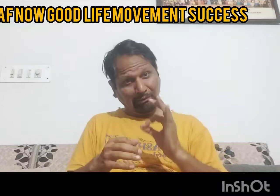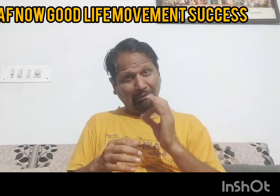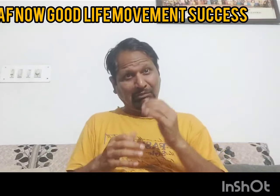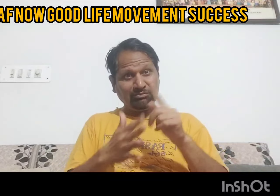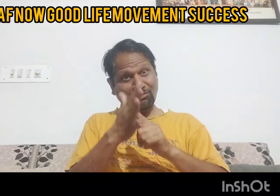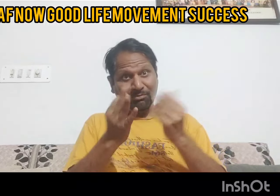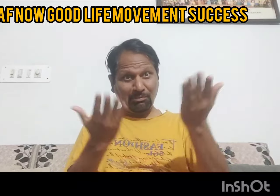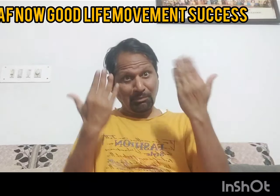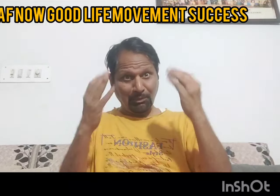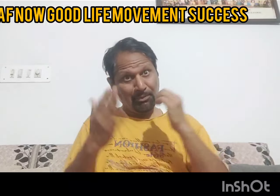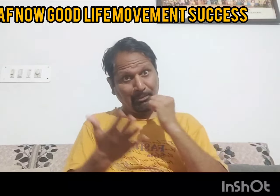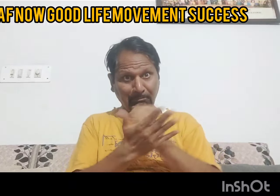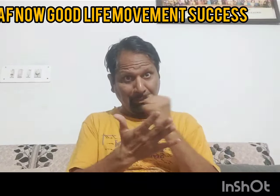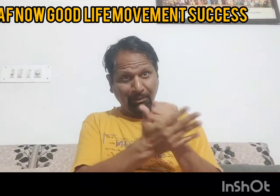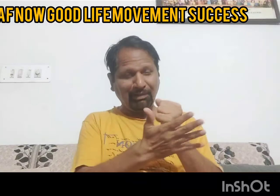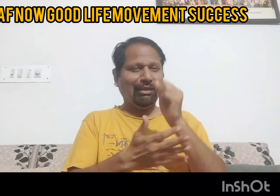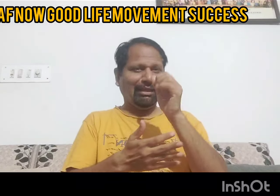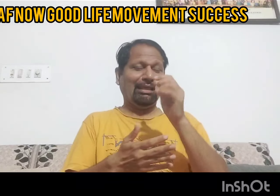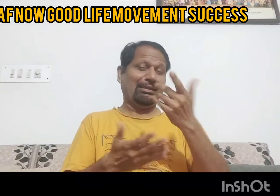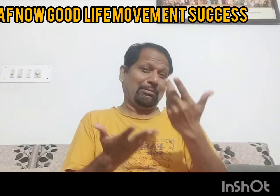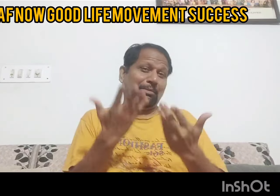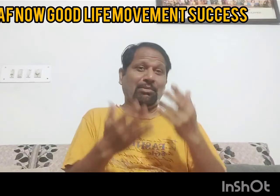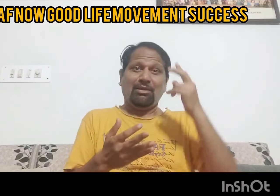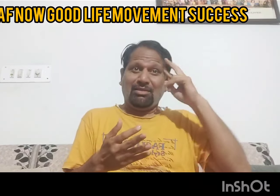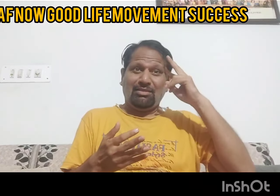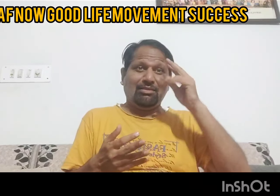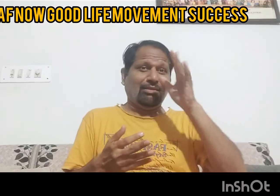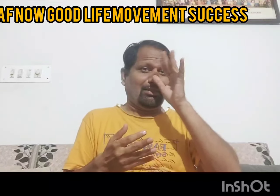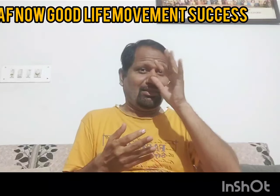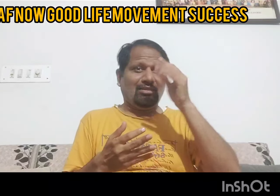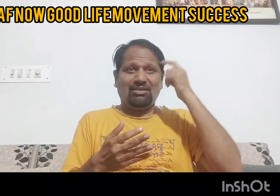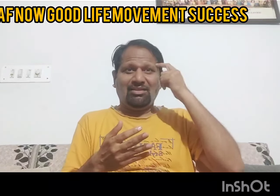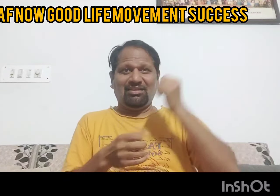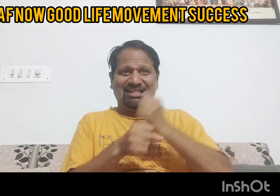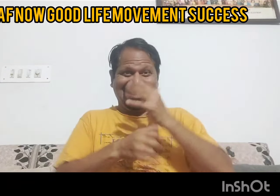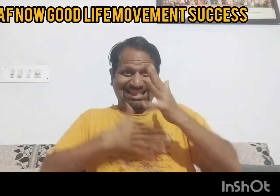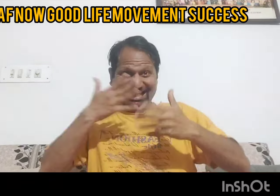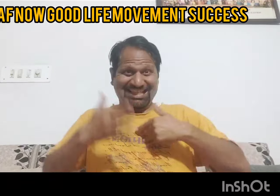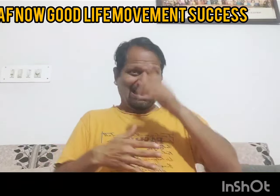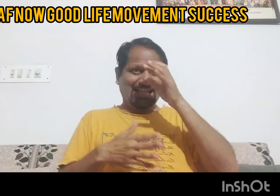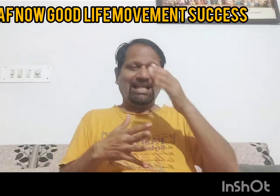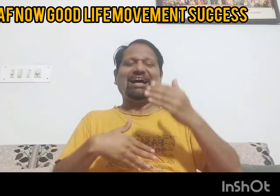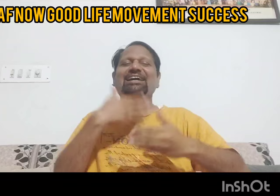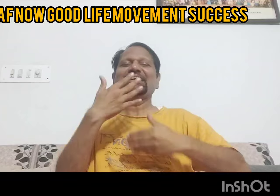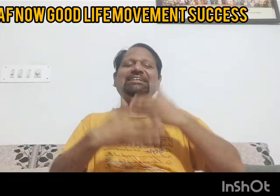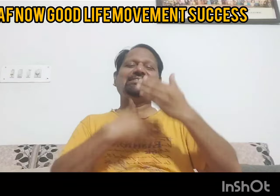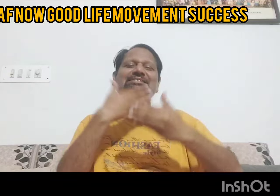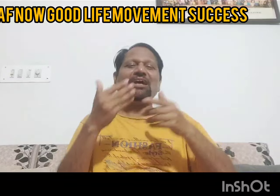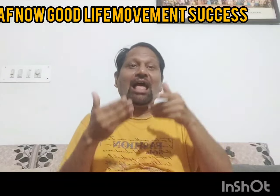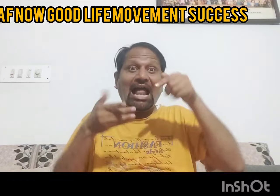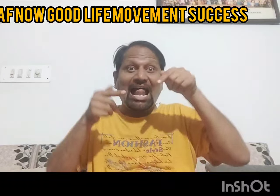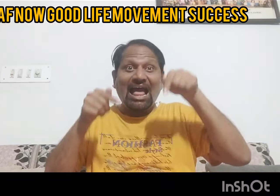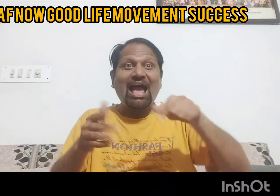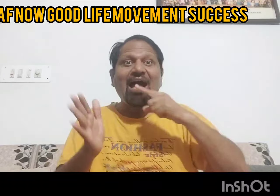और जब मैंने ये वीडियो डाला था दोस्तों तो सभी लोग ये मुझे कॉल कर रहे थे क्या ऐसा होगा